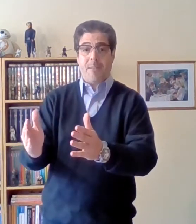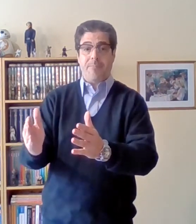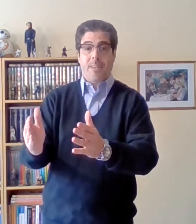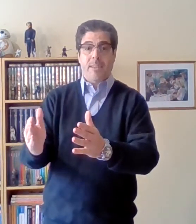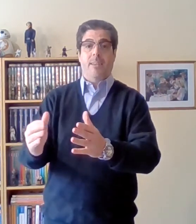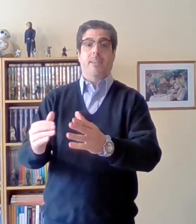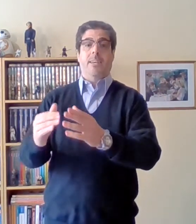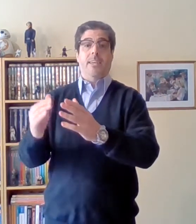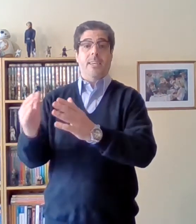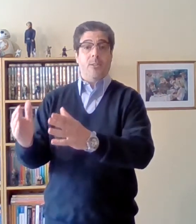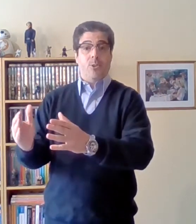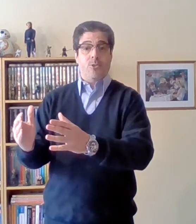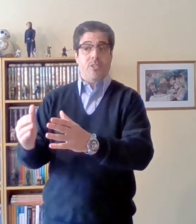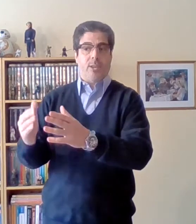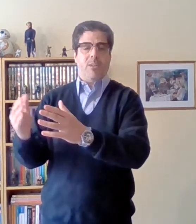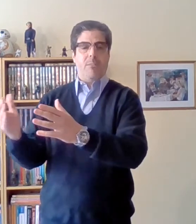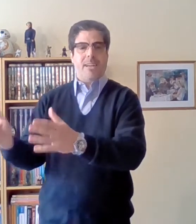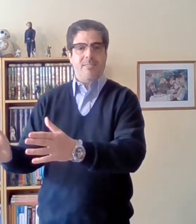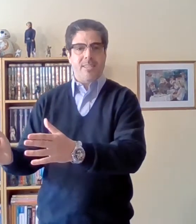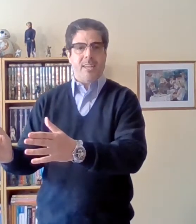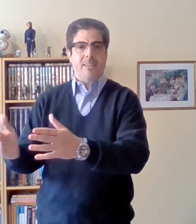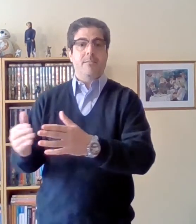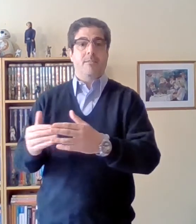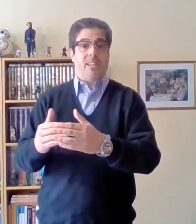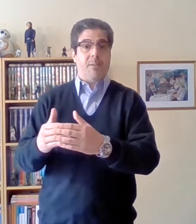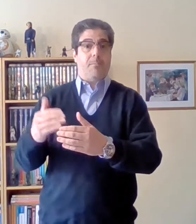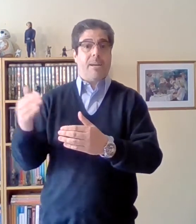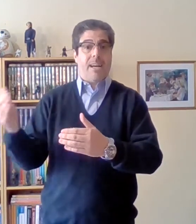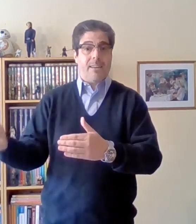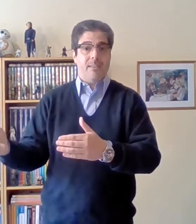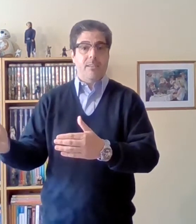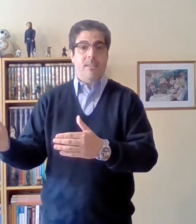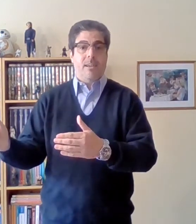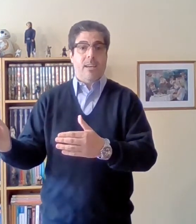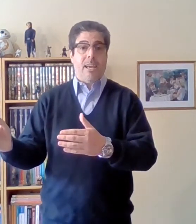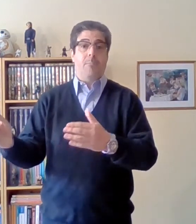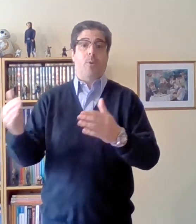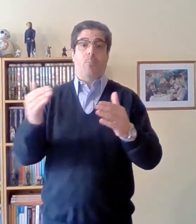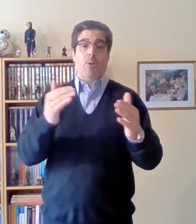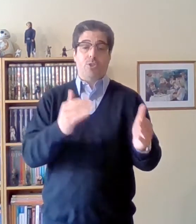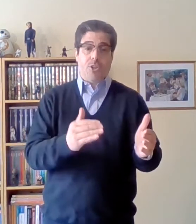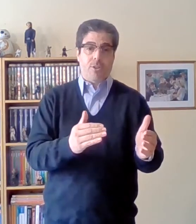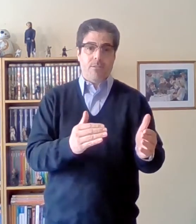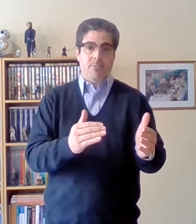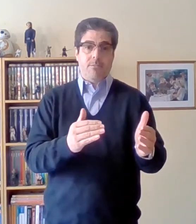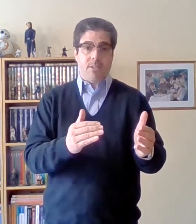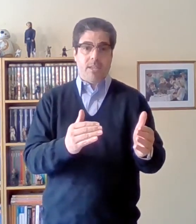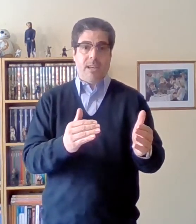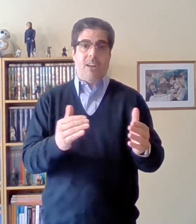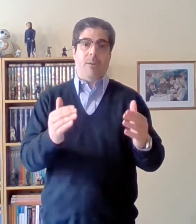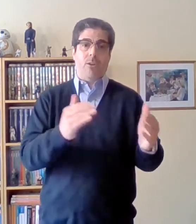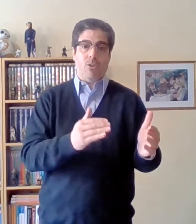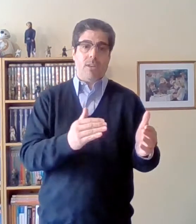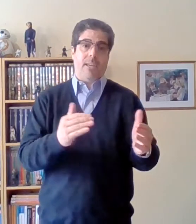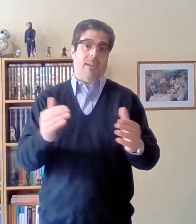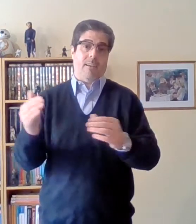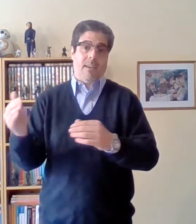y entonces si es una mercancía se debe pagar en proporción al valor que el